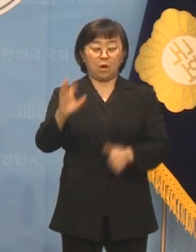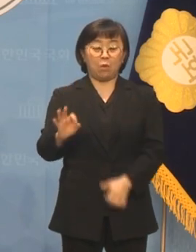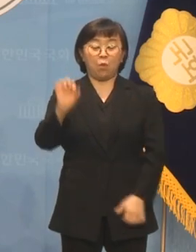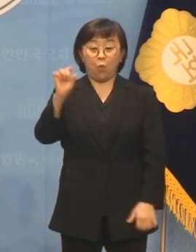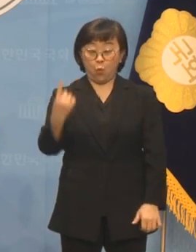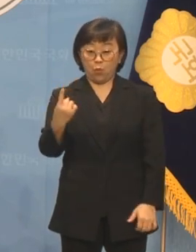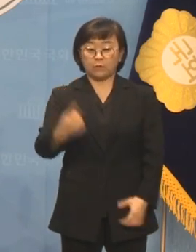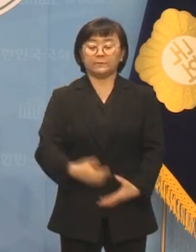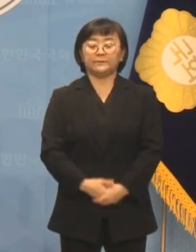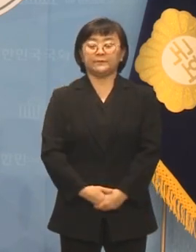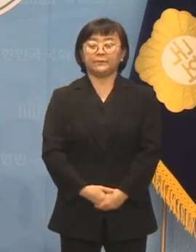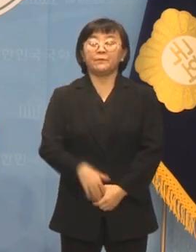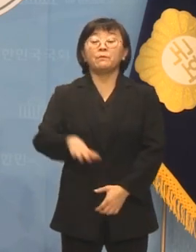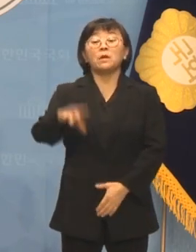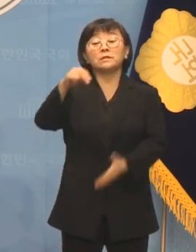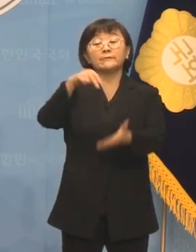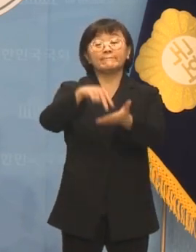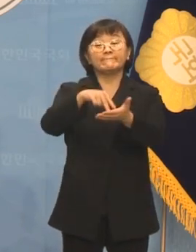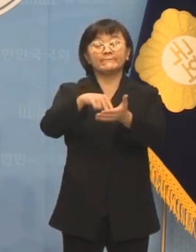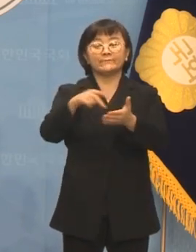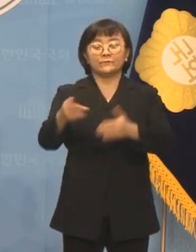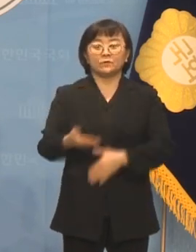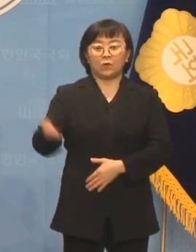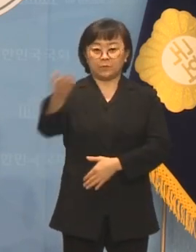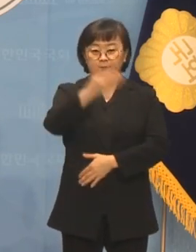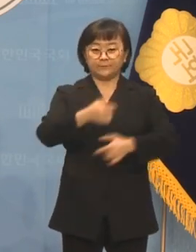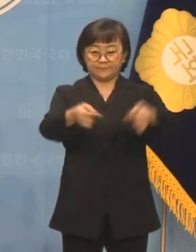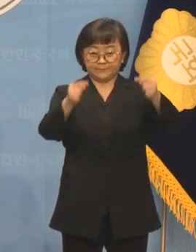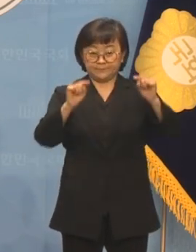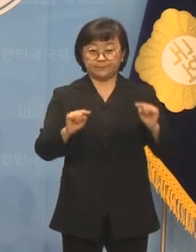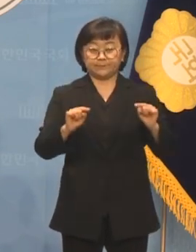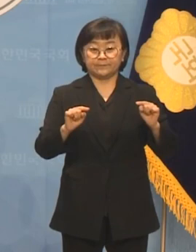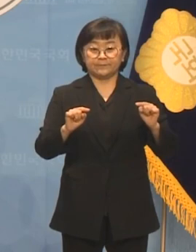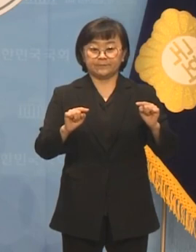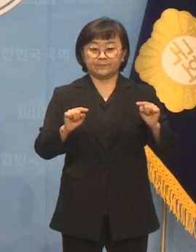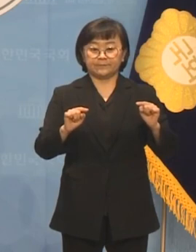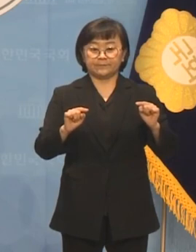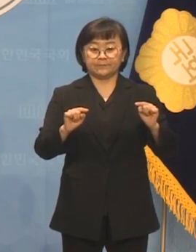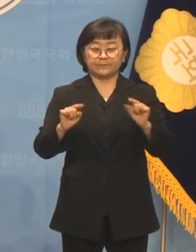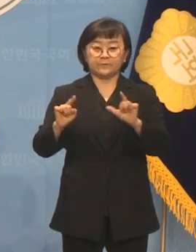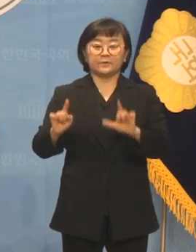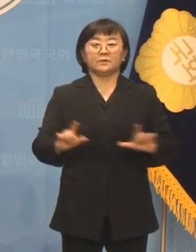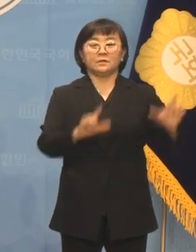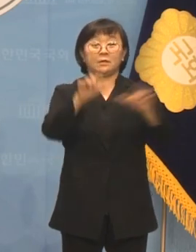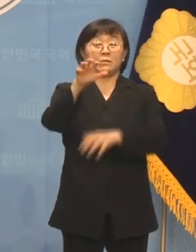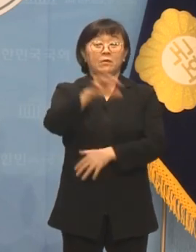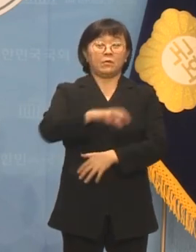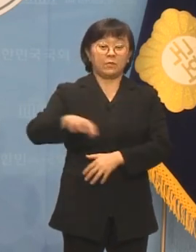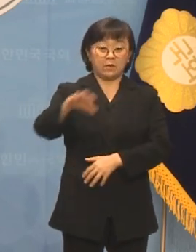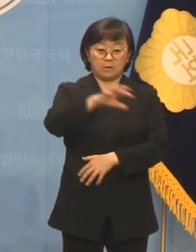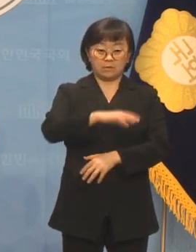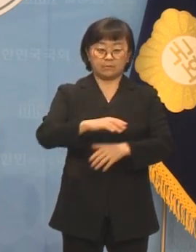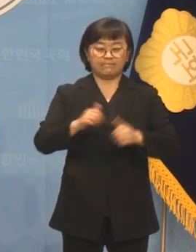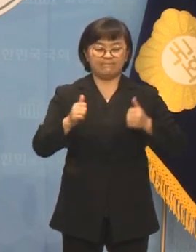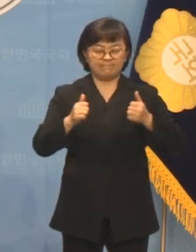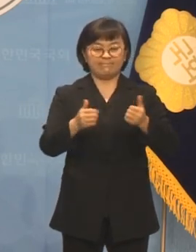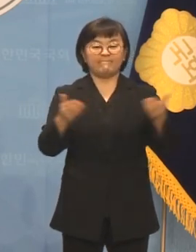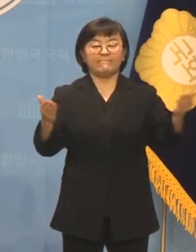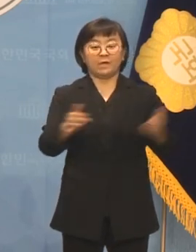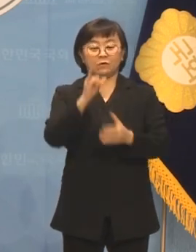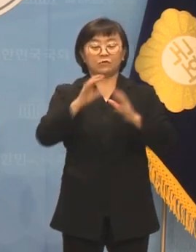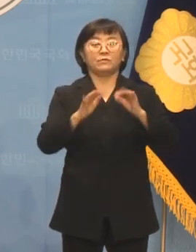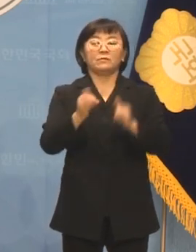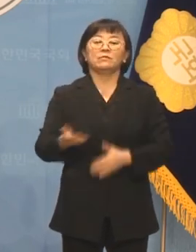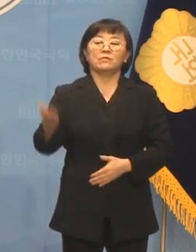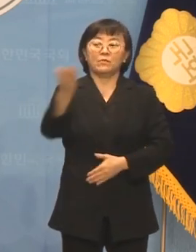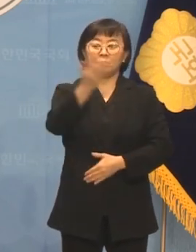먼저 이 자리에 함께해 주신 기자 여러분 그리고 생계현장에서 열심히 일하고 계신 국민